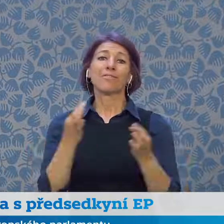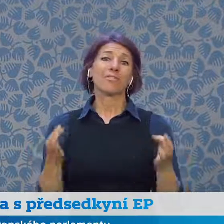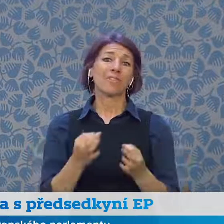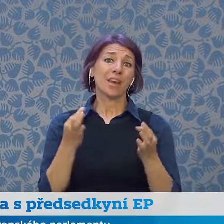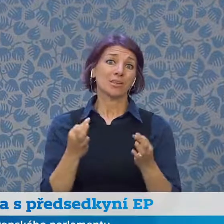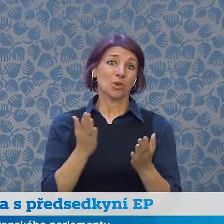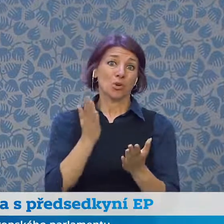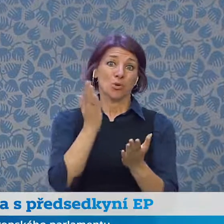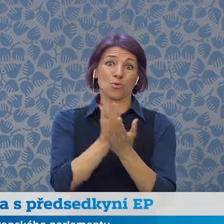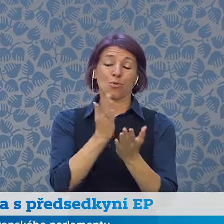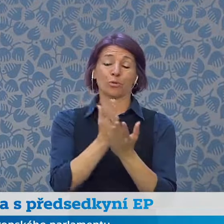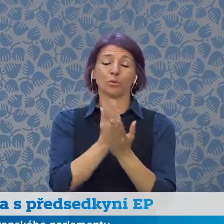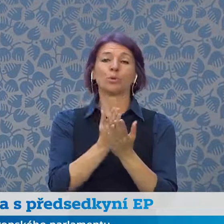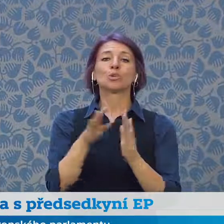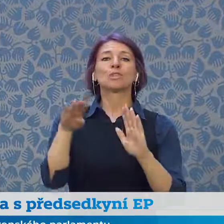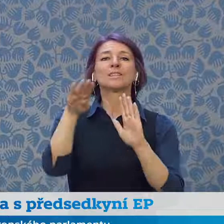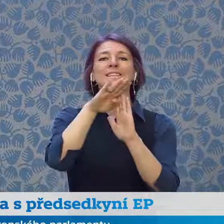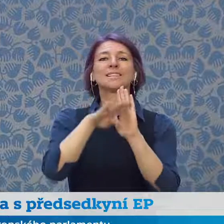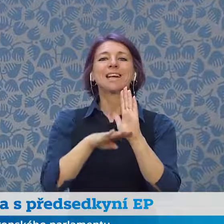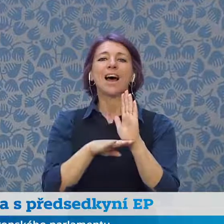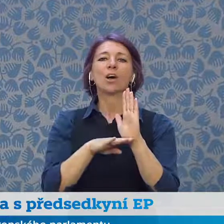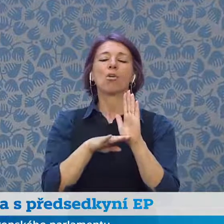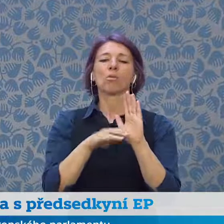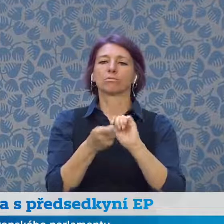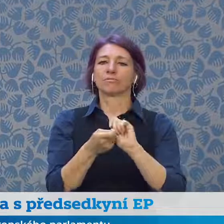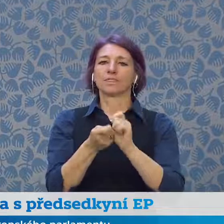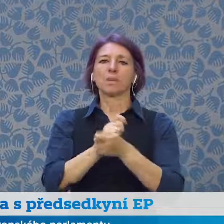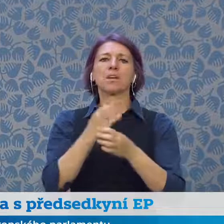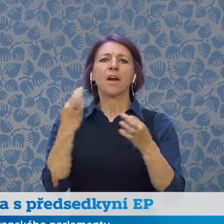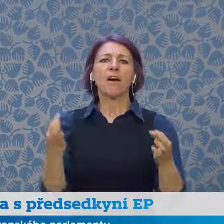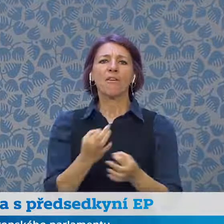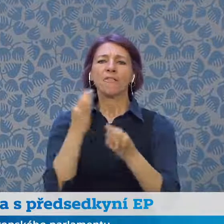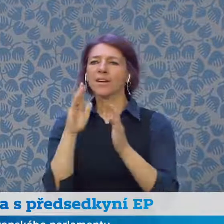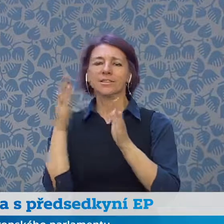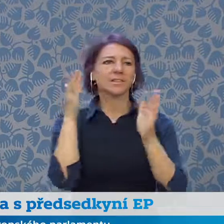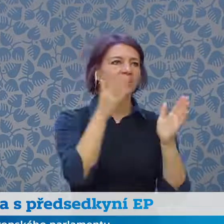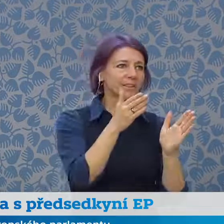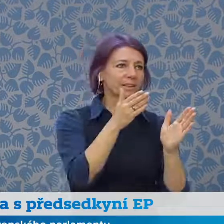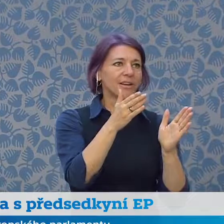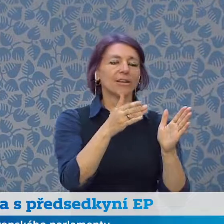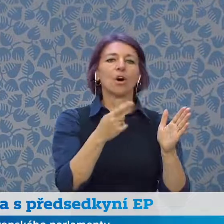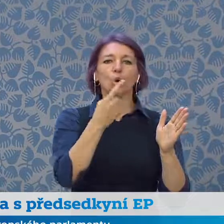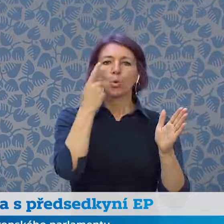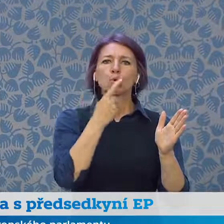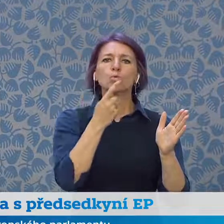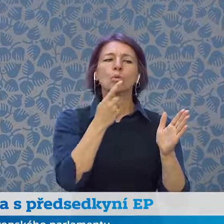přenesené pravomoci týkající se taksonomie a celou řadu dalších legislativních priory, tak